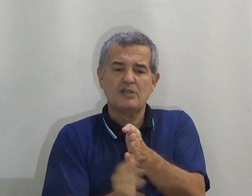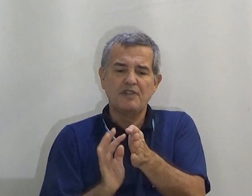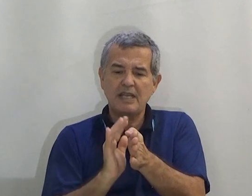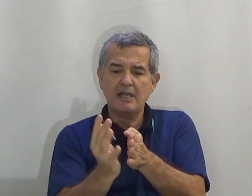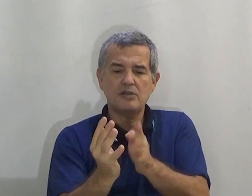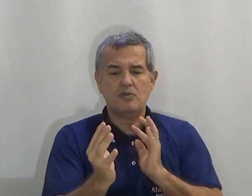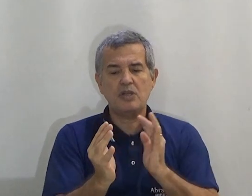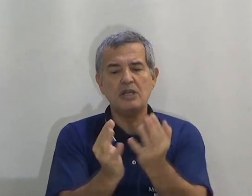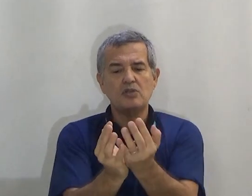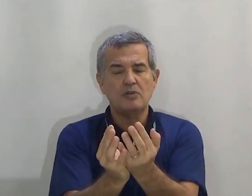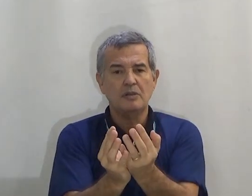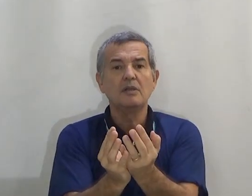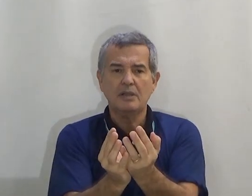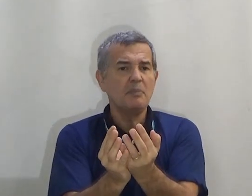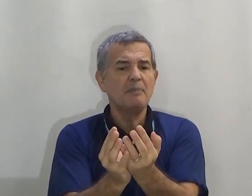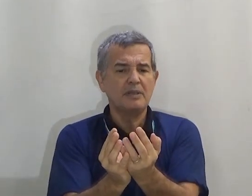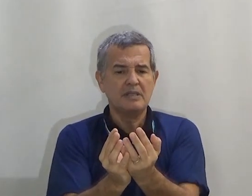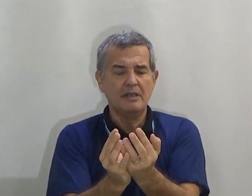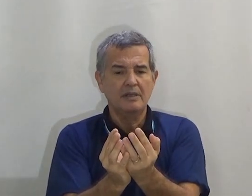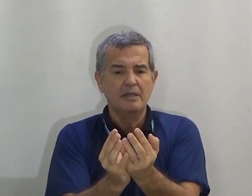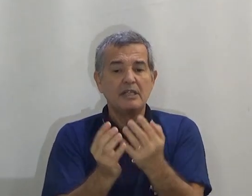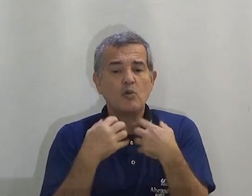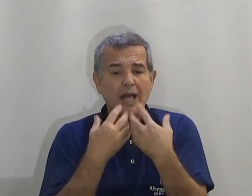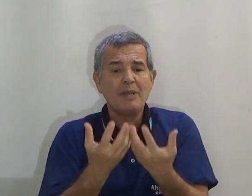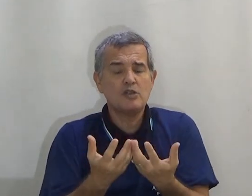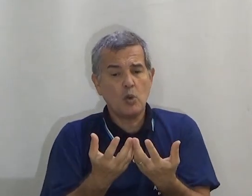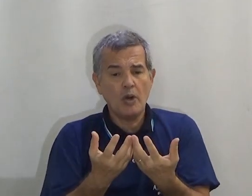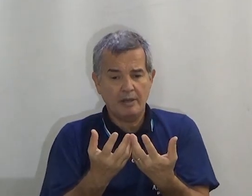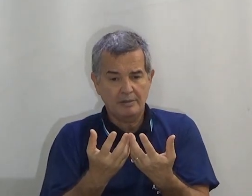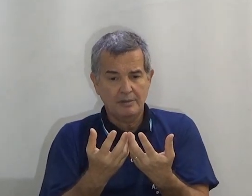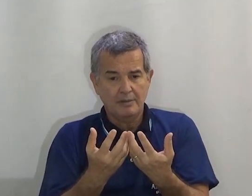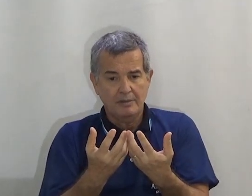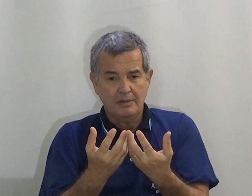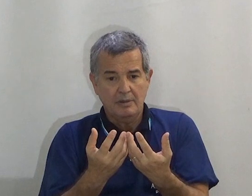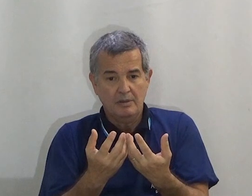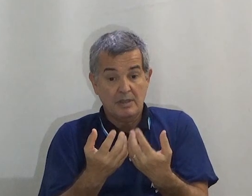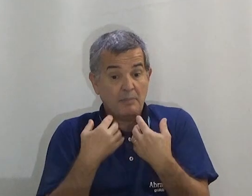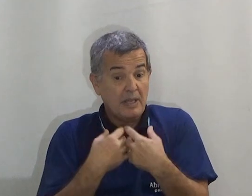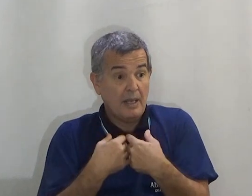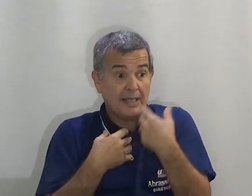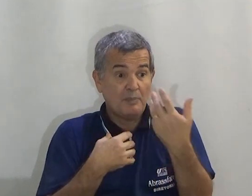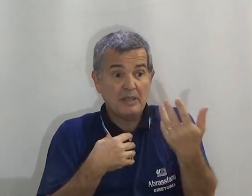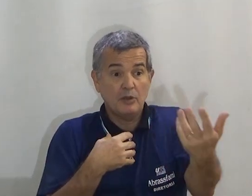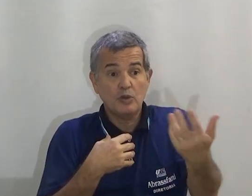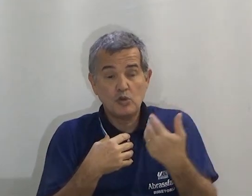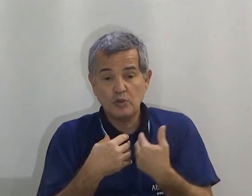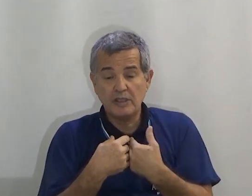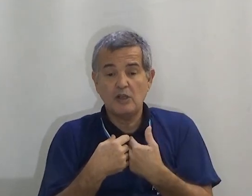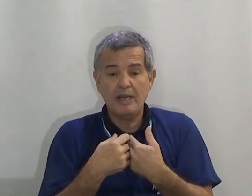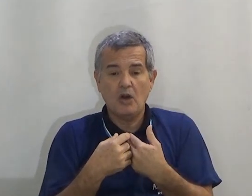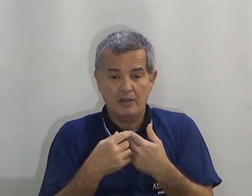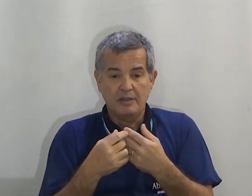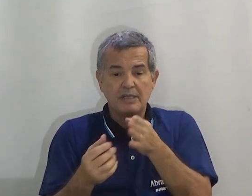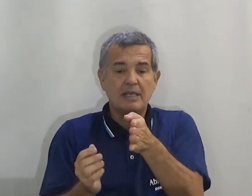Mas se eu fizer isso e isso, também pode ser. Então qual é a minha escolha? Saber, a depender do que o